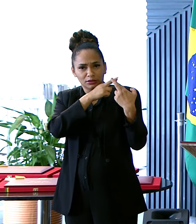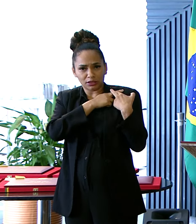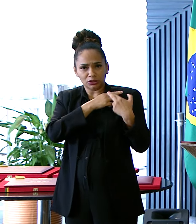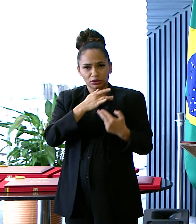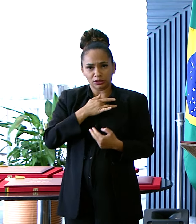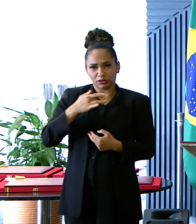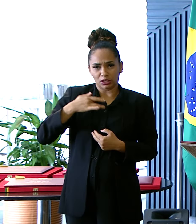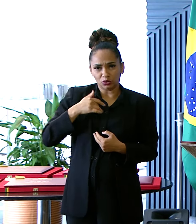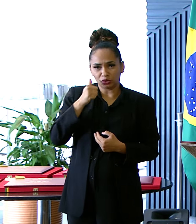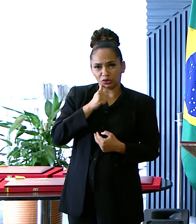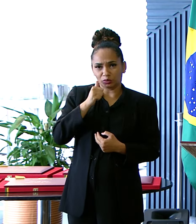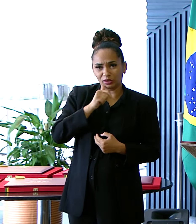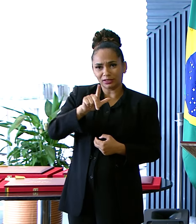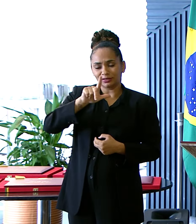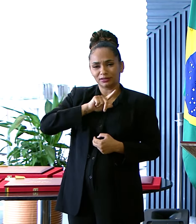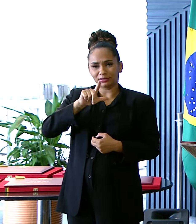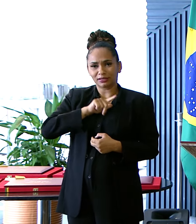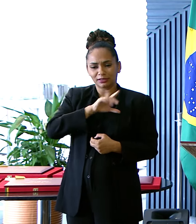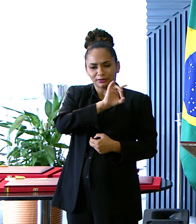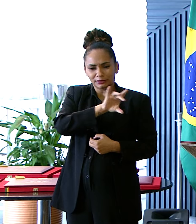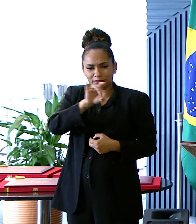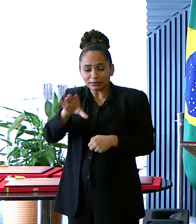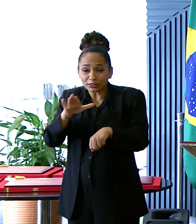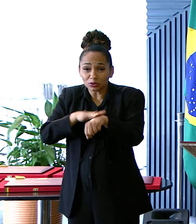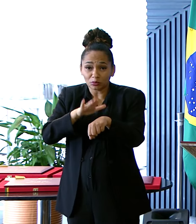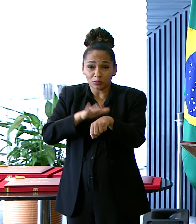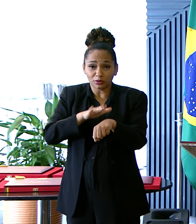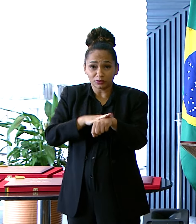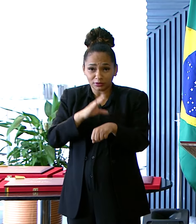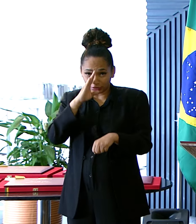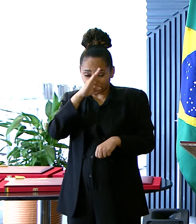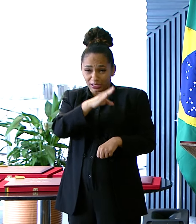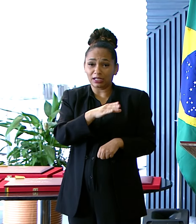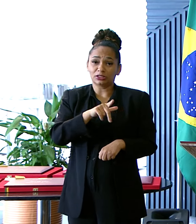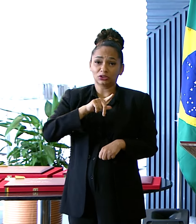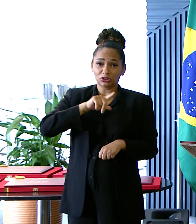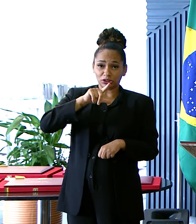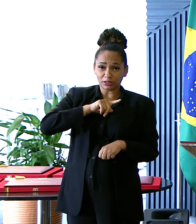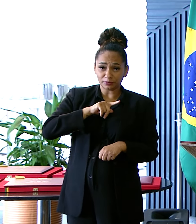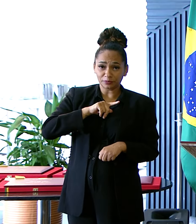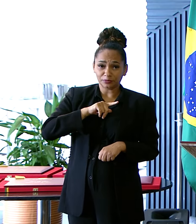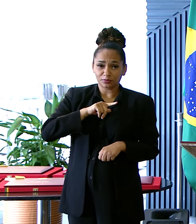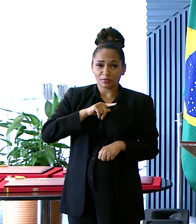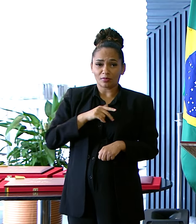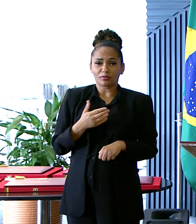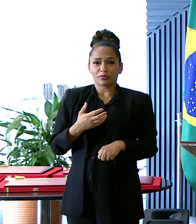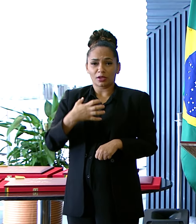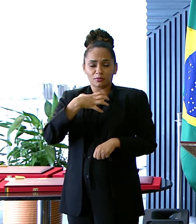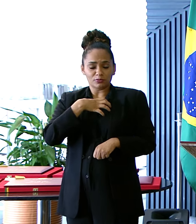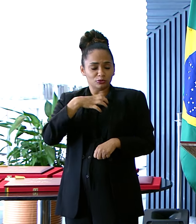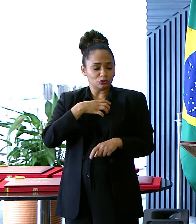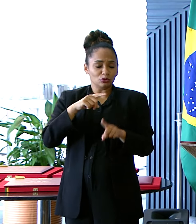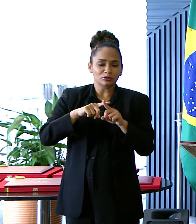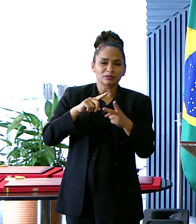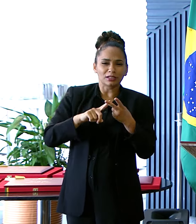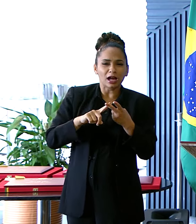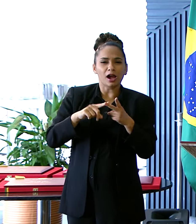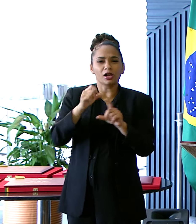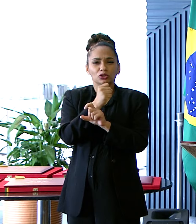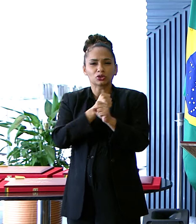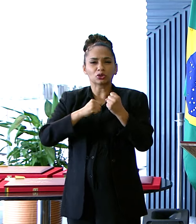mulheres Abrangeu Em cada momento E foi destacada Desde os aspectos físicos Emocionais Sociais